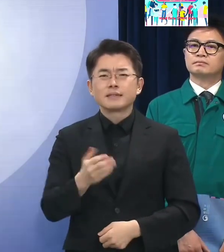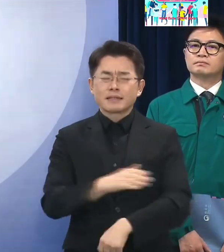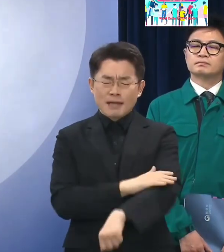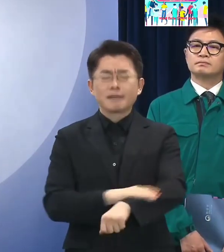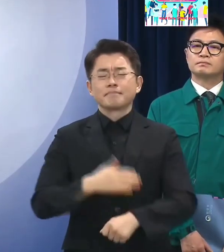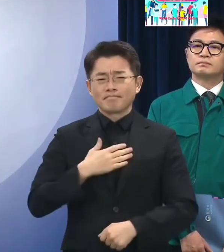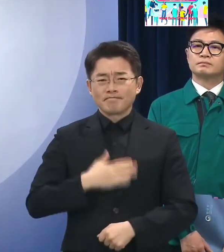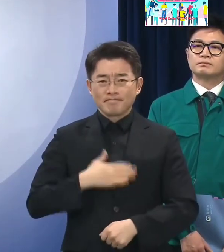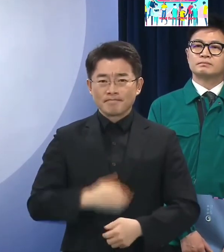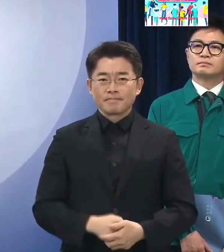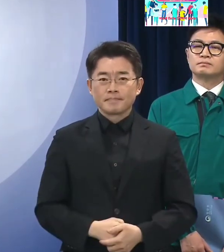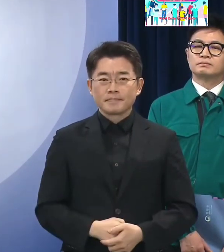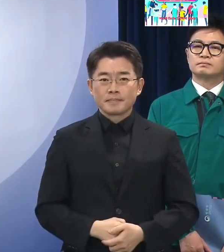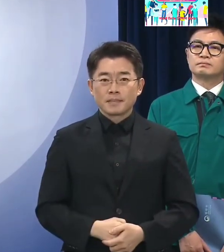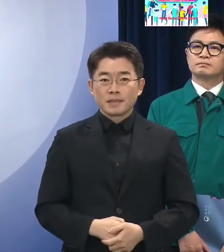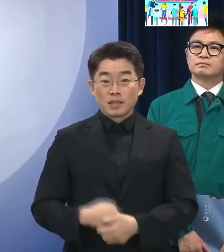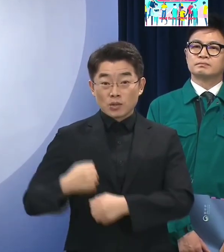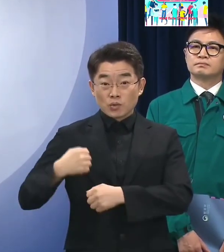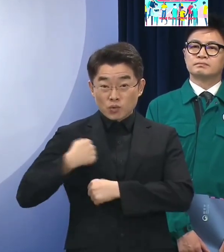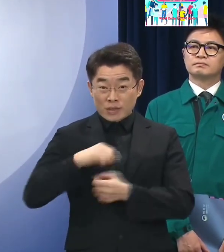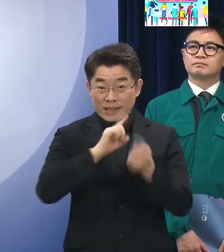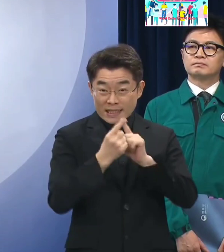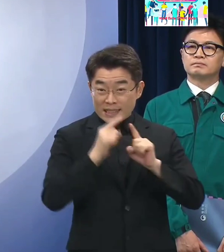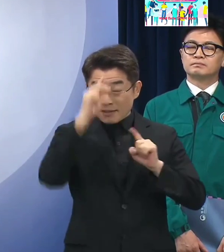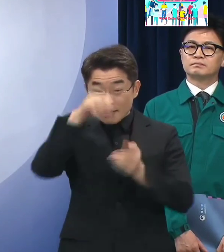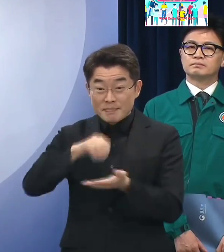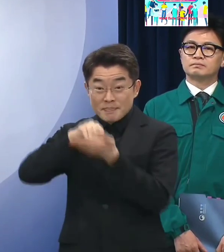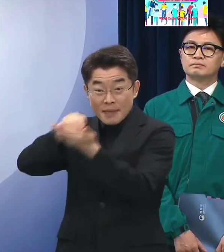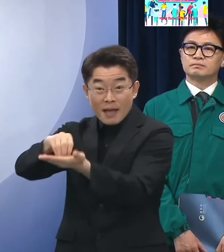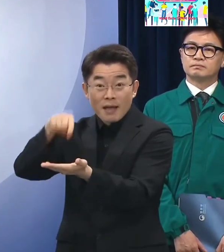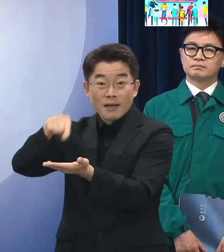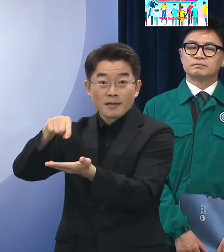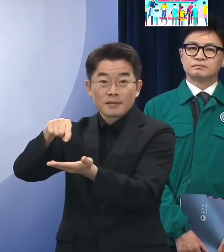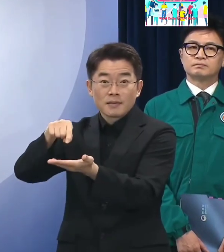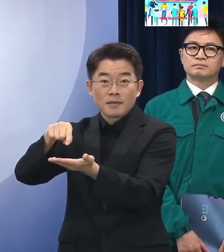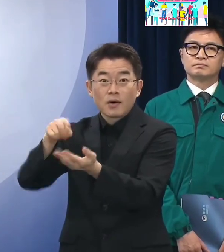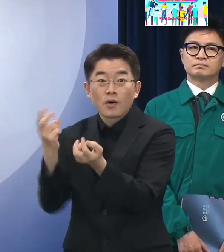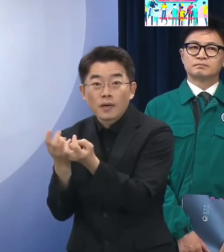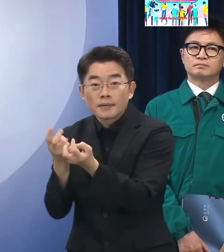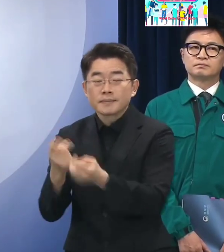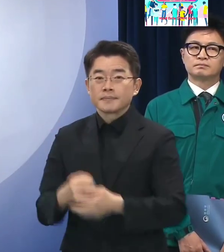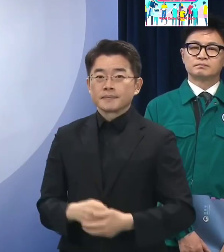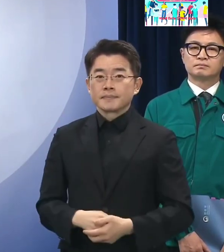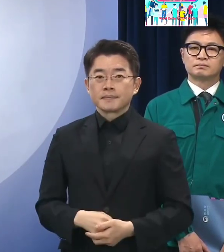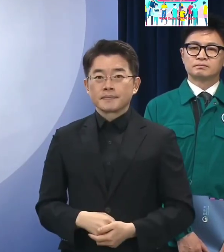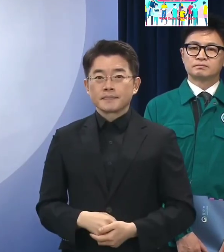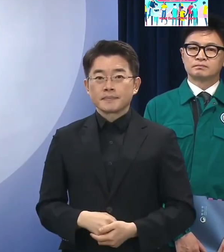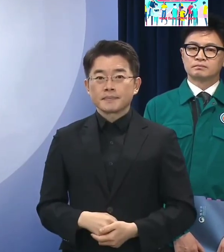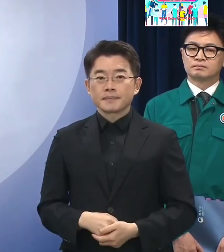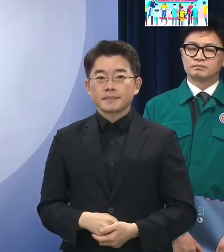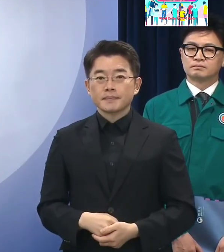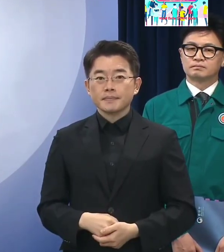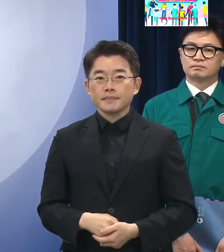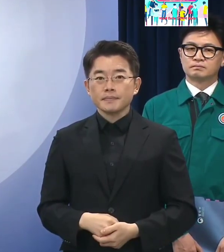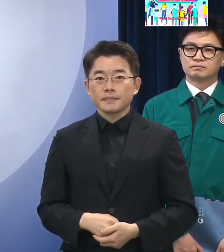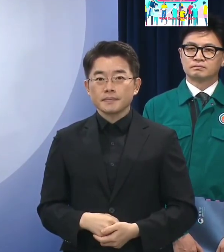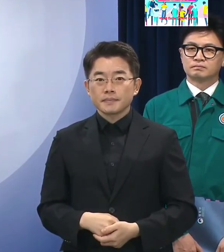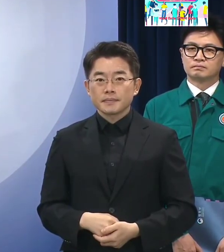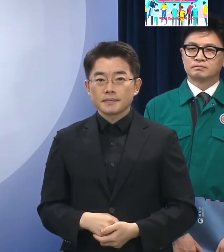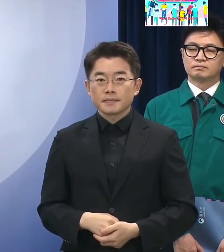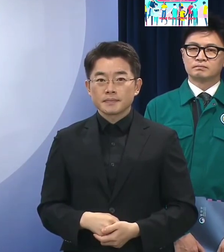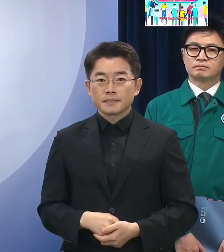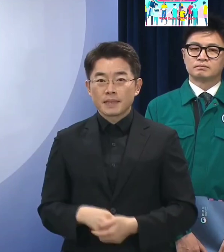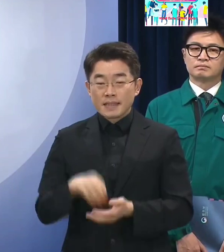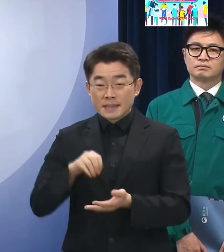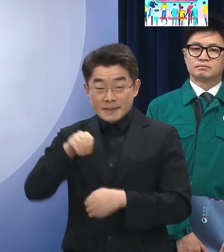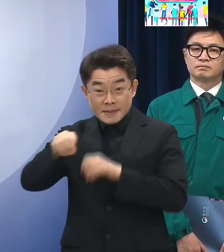의무경찰은 기존 병력자원의 범위 내에서 우리의 인력의 배분을